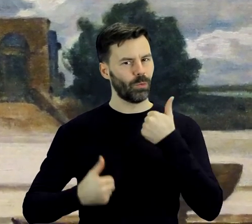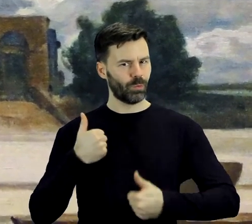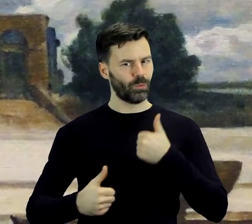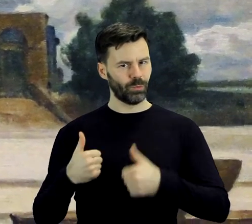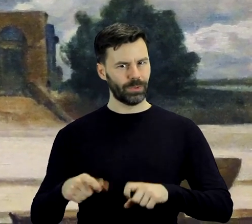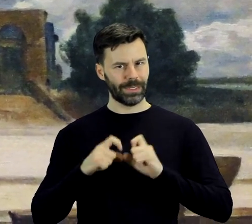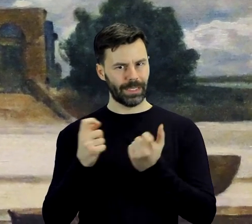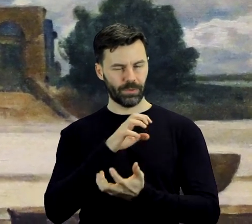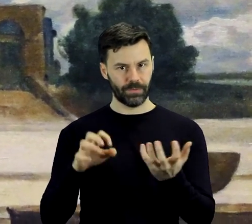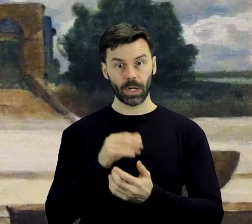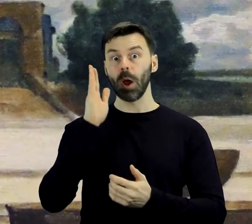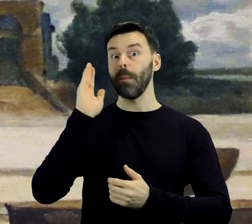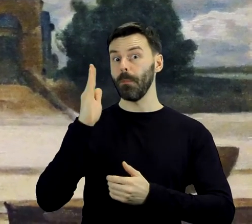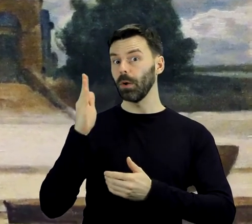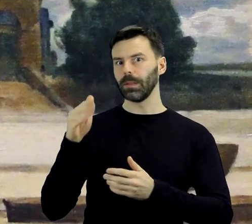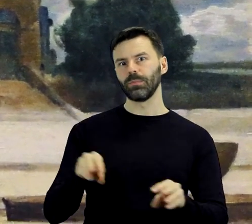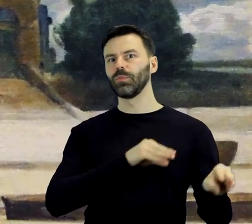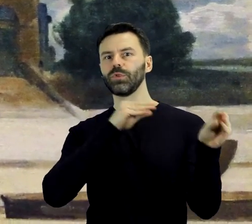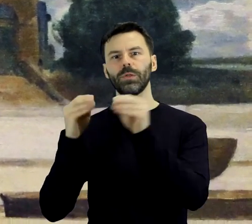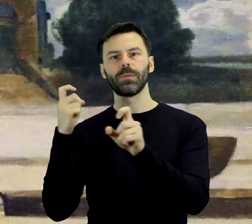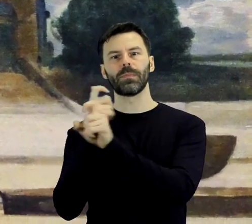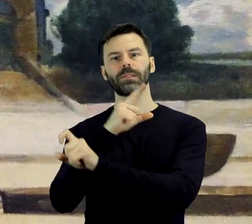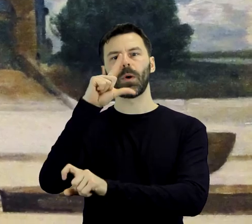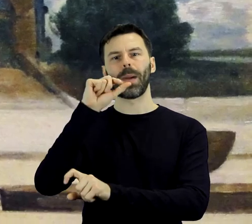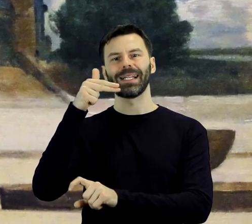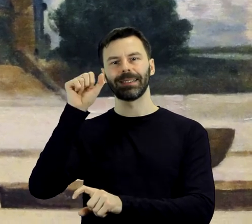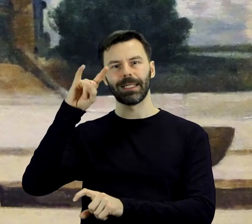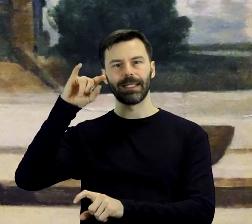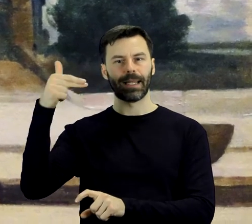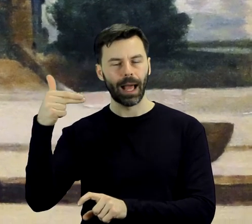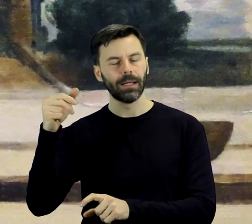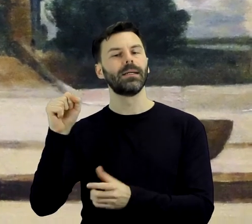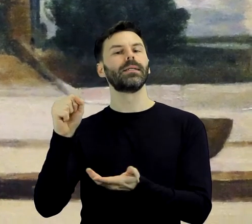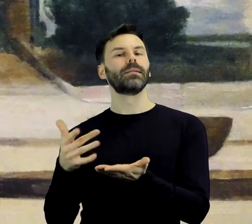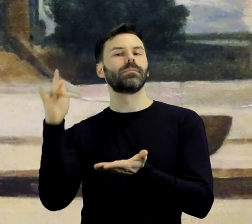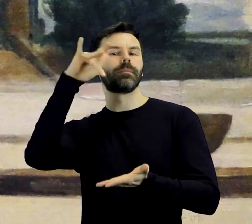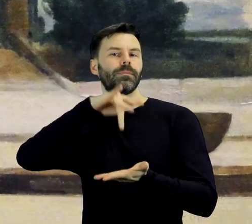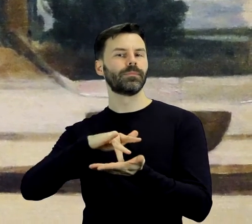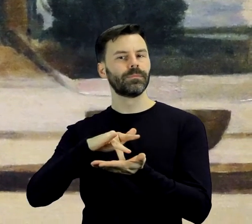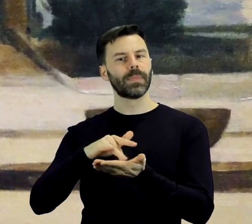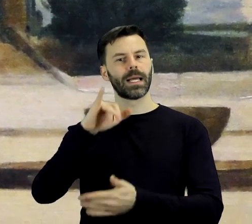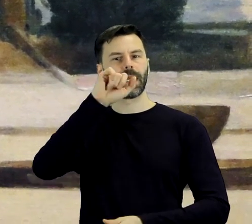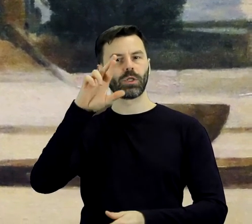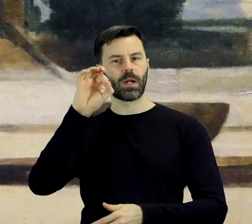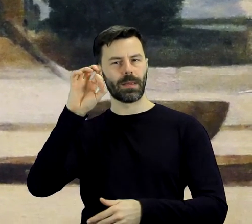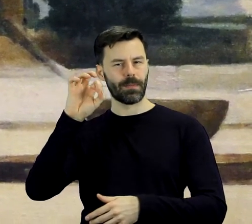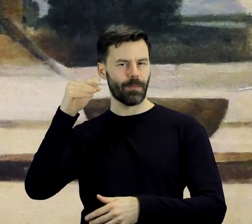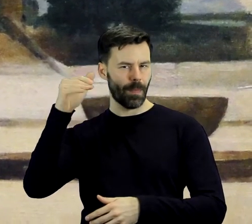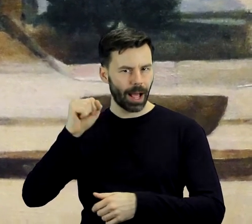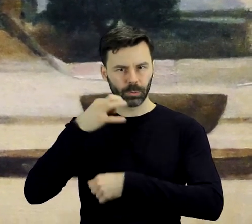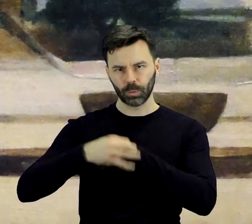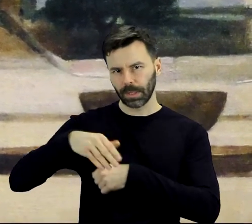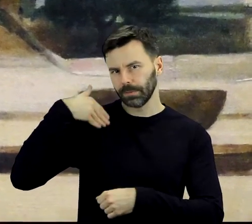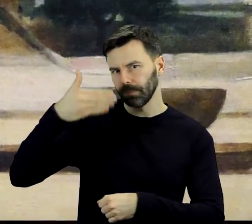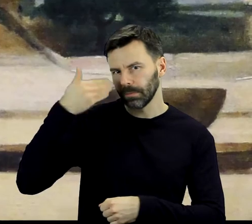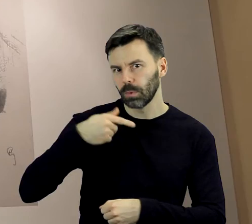przeniósł się do Palestyny, gdzie wykładał w szkole sztuk stosowanych Bezalel w Jerozolimie do śmierci w 1908 roku.